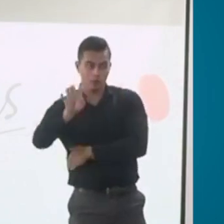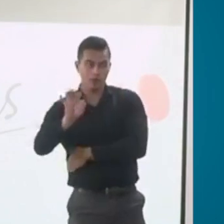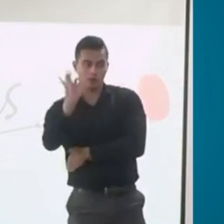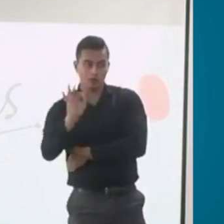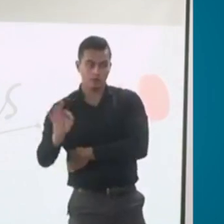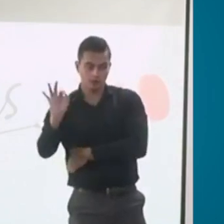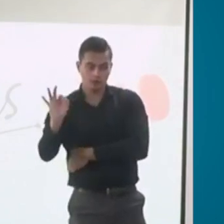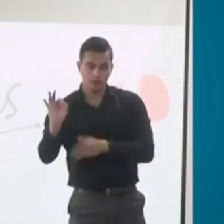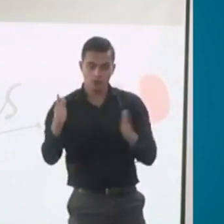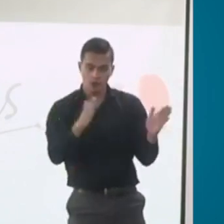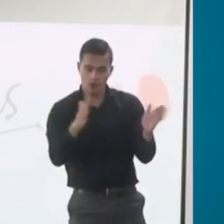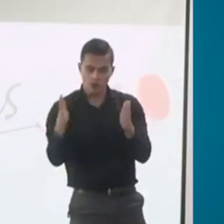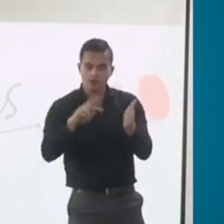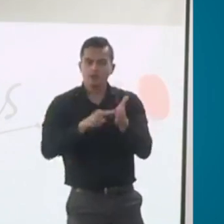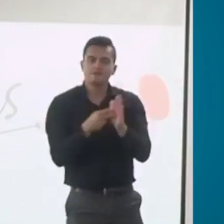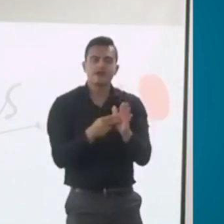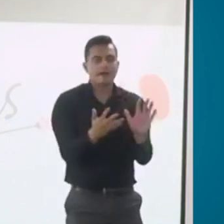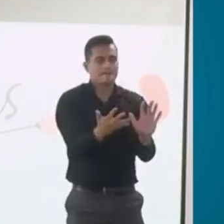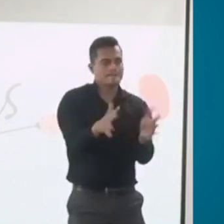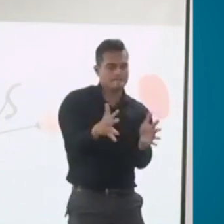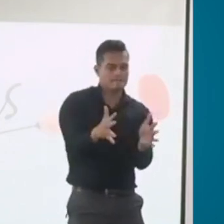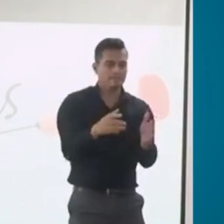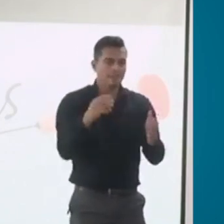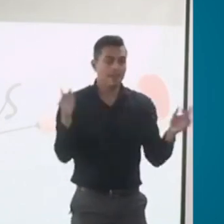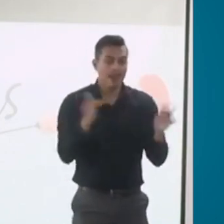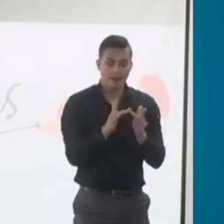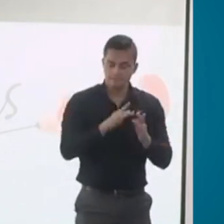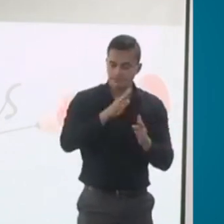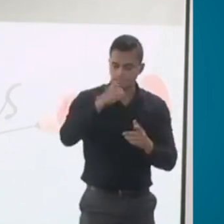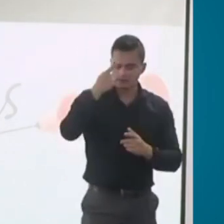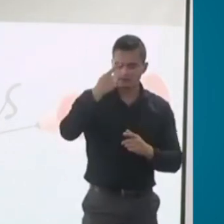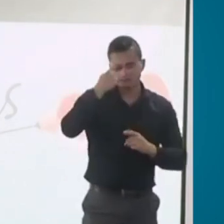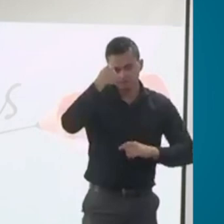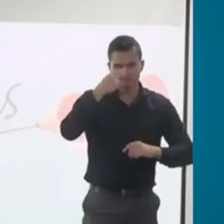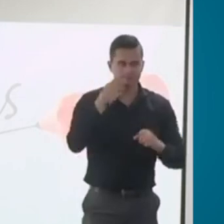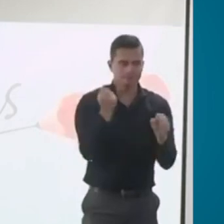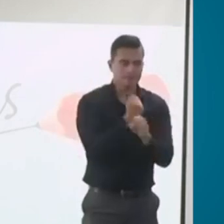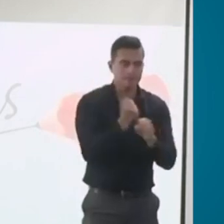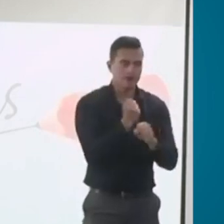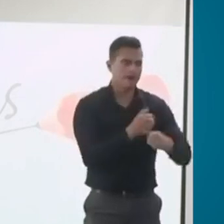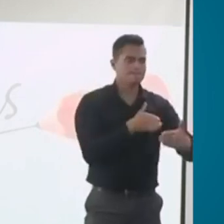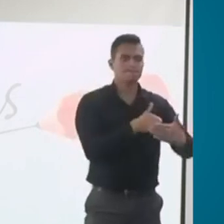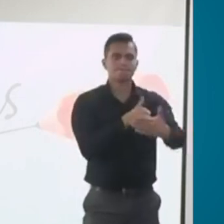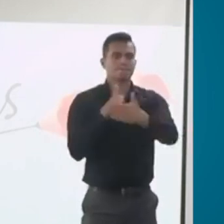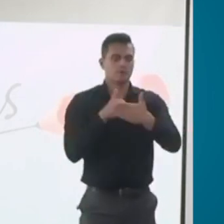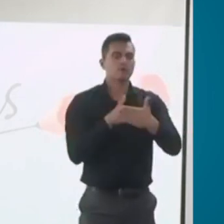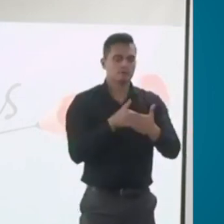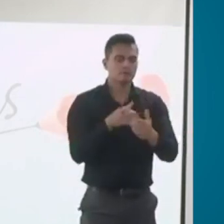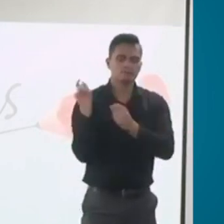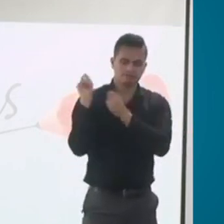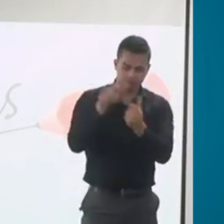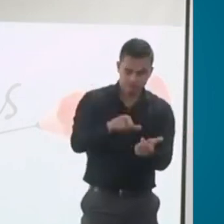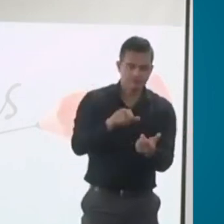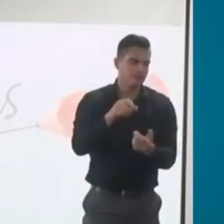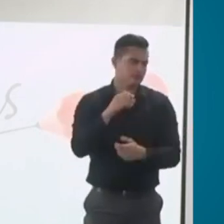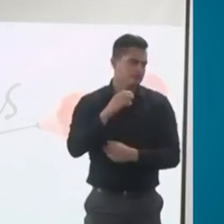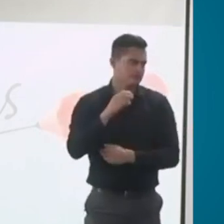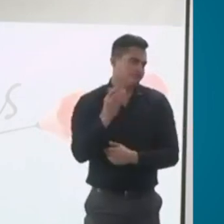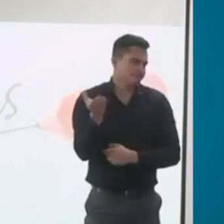dijo el doctor Campolías, y en riesgos laborales tienen derecho a una indemnización. En origen común, todas las personas